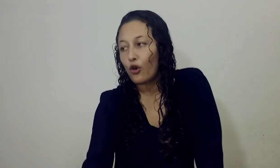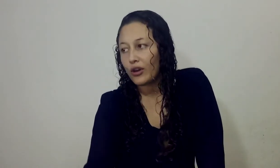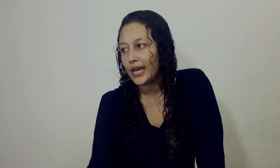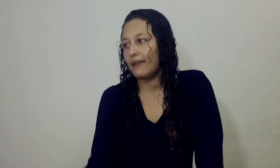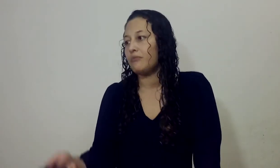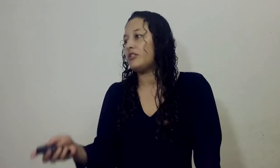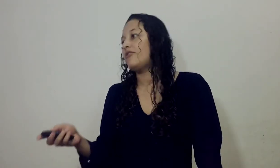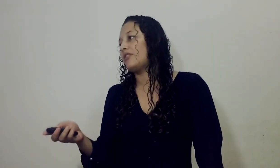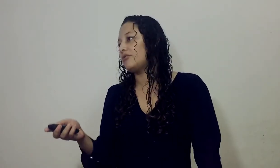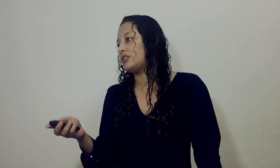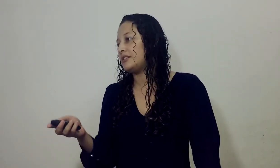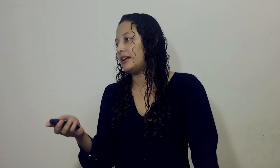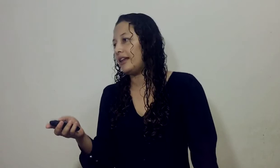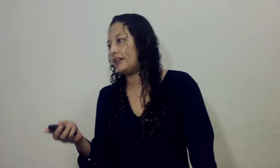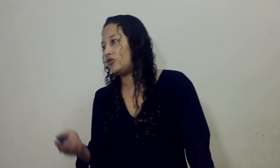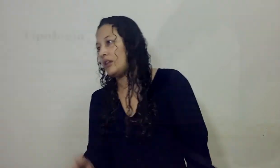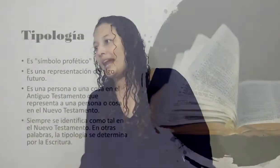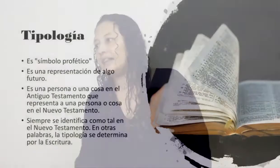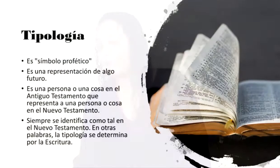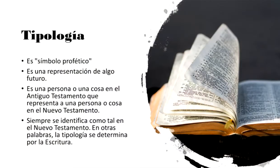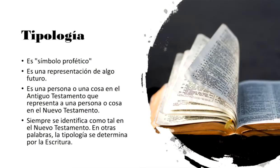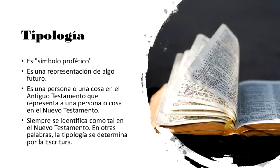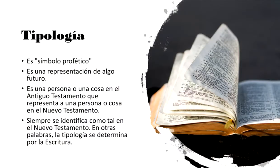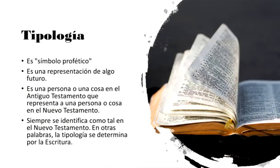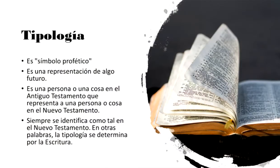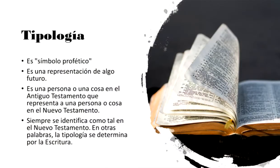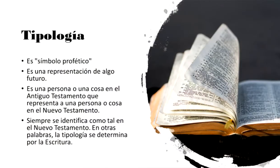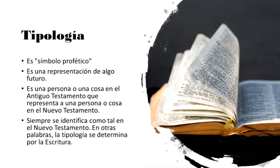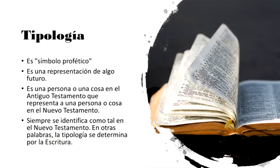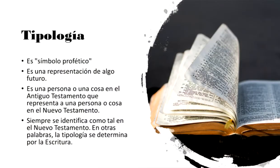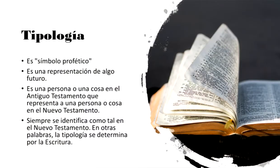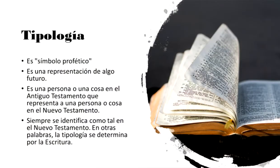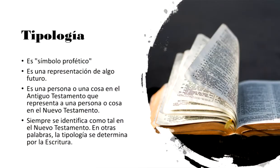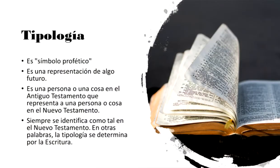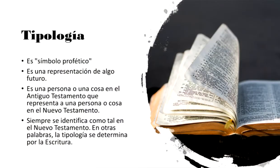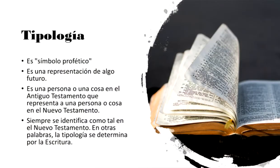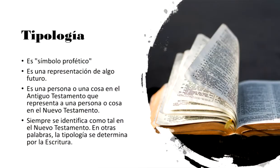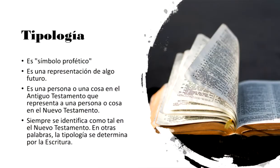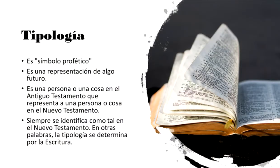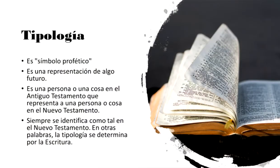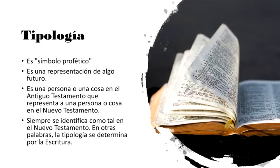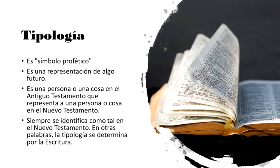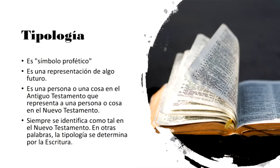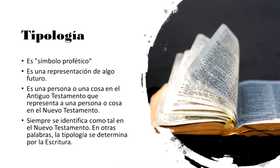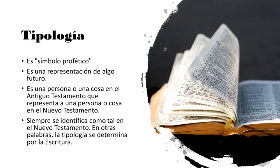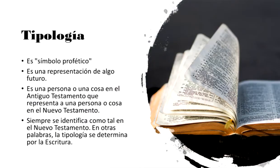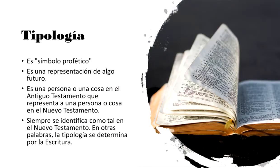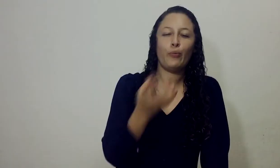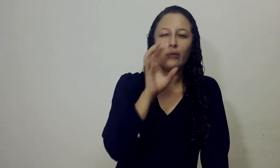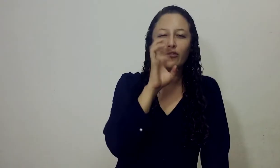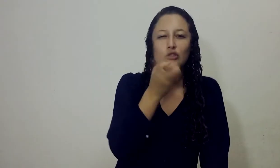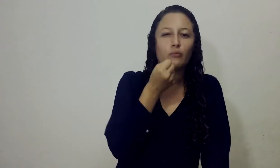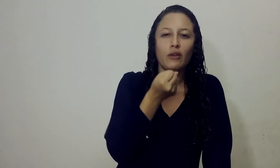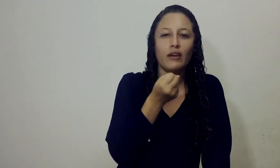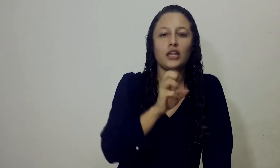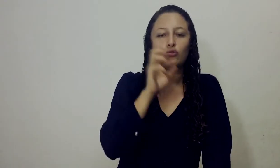tipología Y vamos a referirnos acerca de eso La tipología La tipología es un símbolo profético